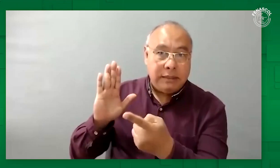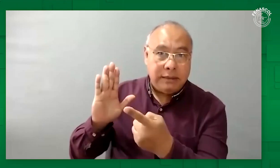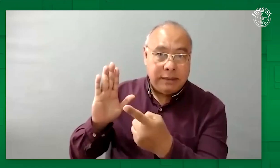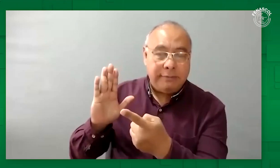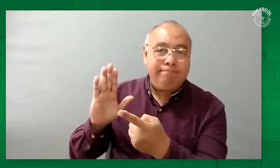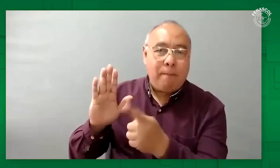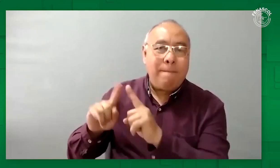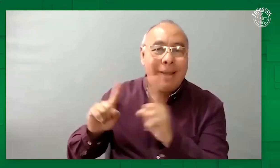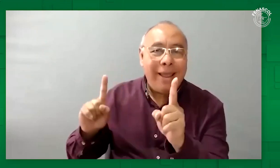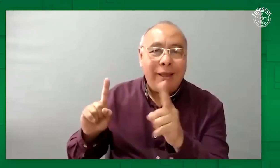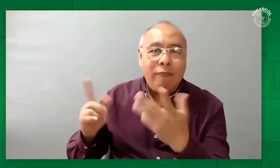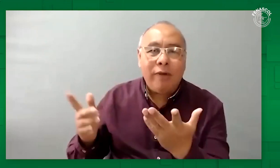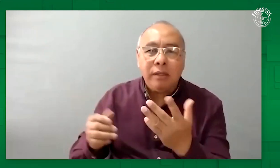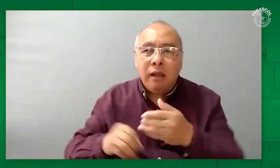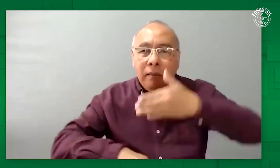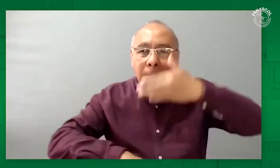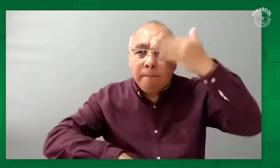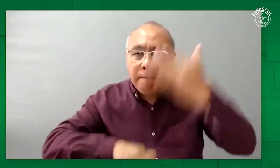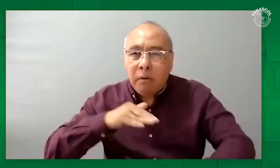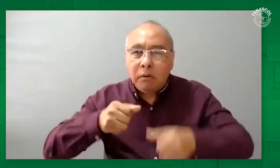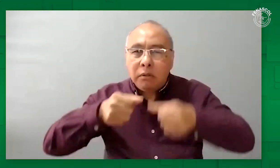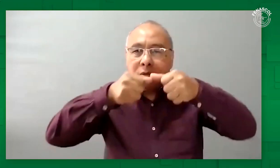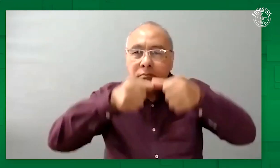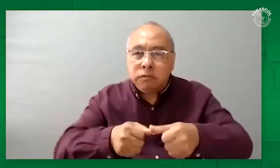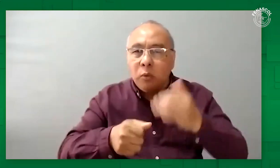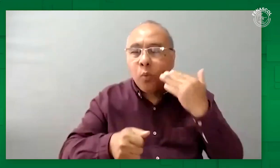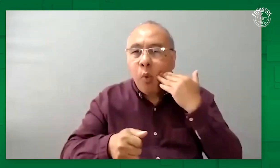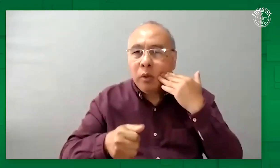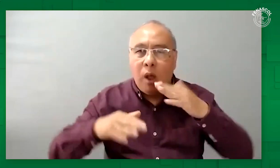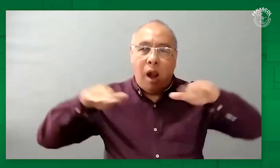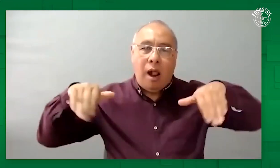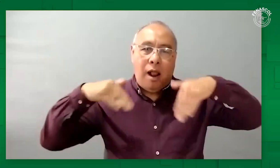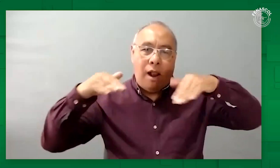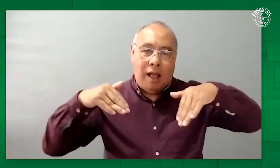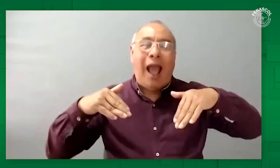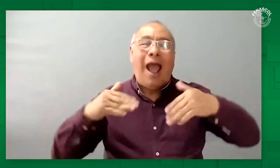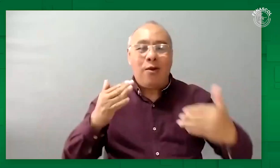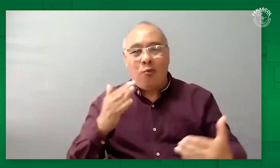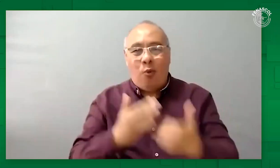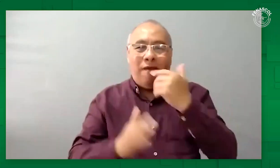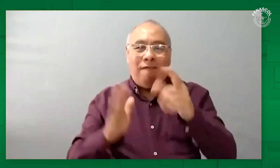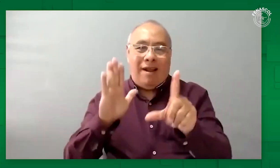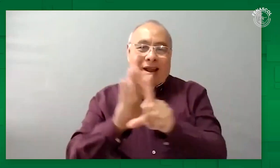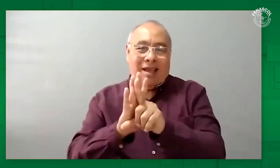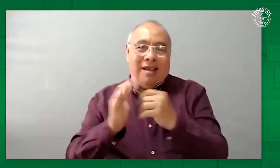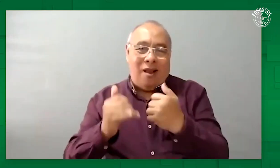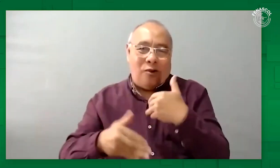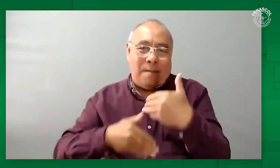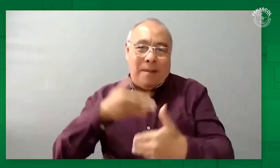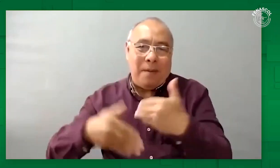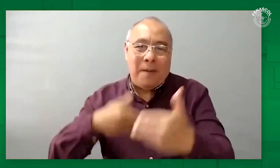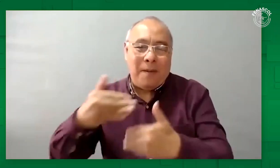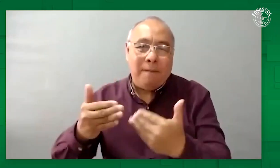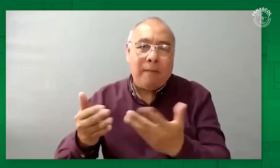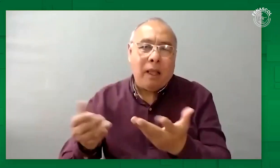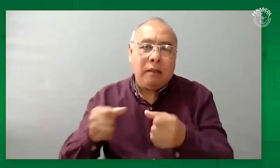menciona la importancia del servicio de interpretación, pero no tiene unas fechas y unos plazos en los cuales las entidades deban llevarlo a cabo. Es por esto que